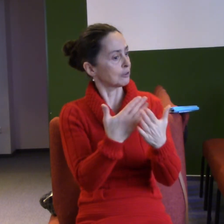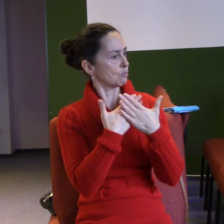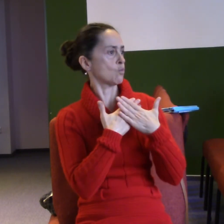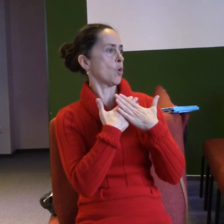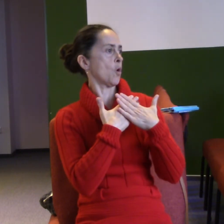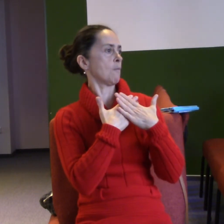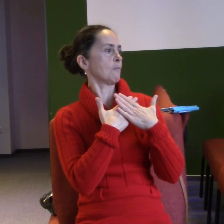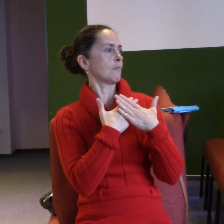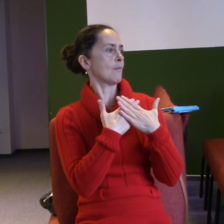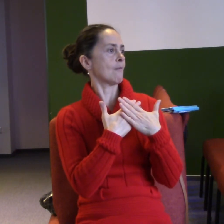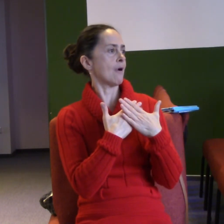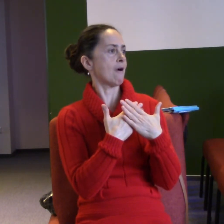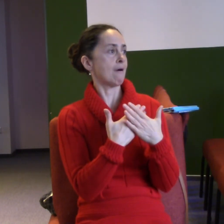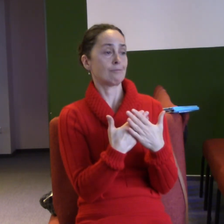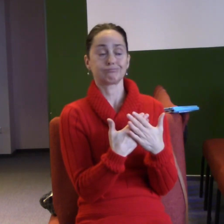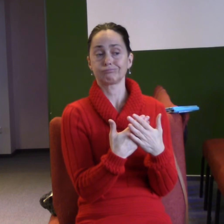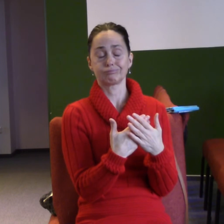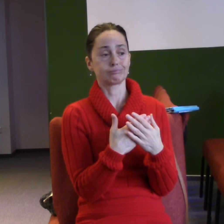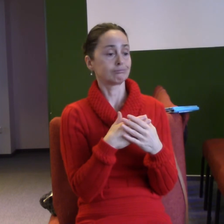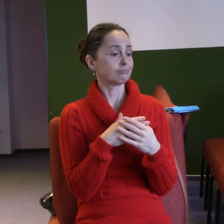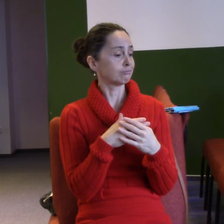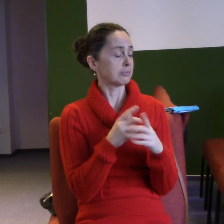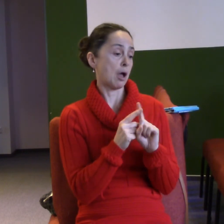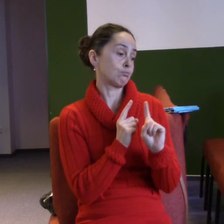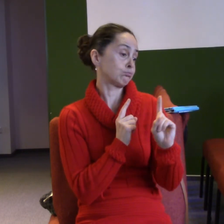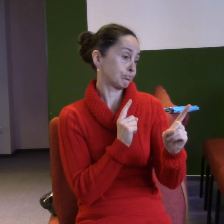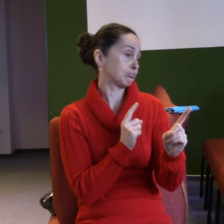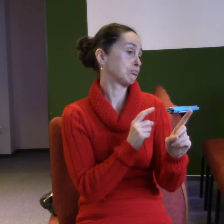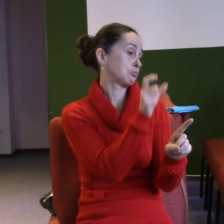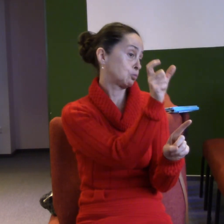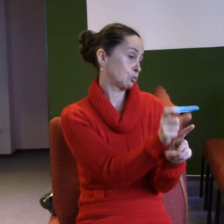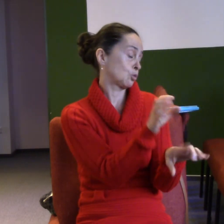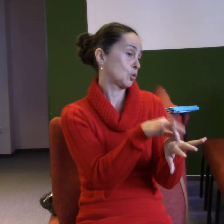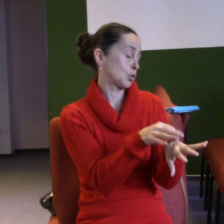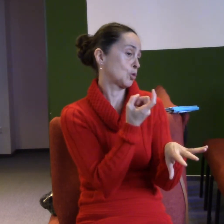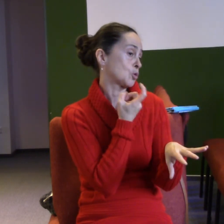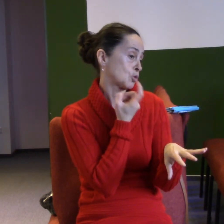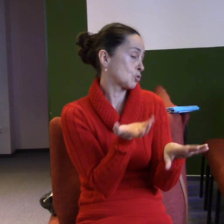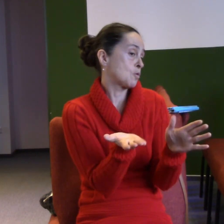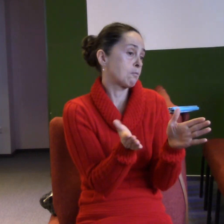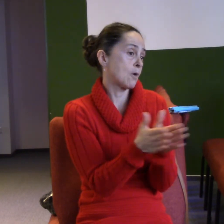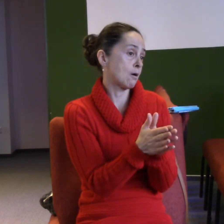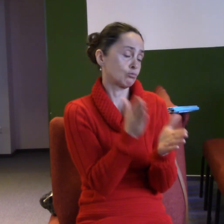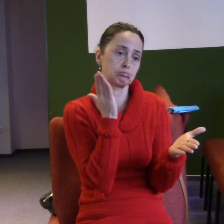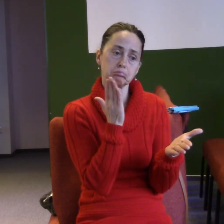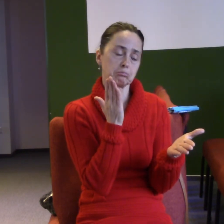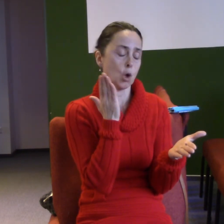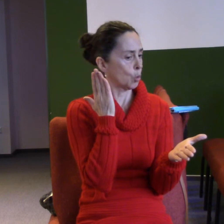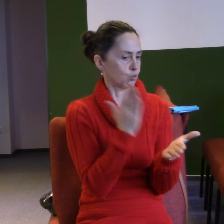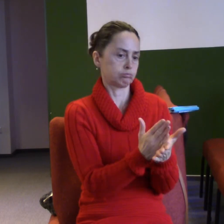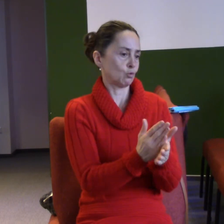celý nervózní, protože to ještě neznál a tak říká, co se to děje? No, děje se něco nadpředrozeného. Víte, vztáh s Bohem, který